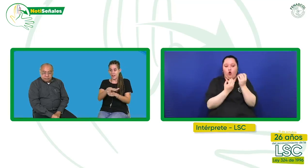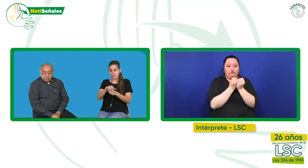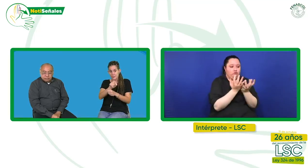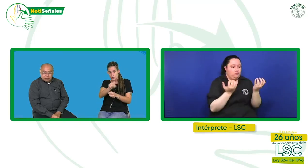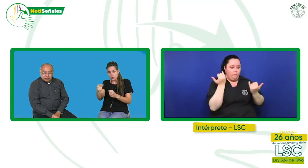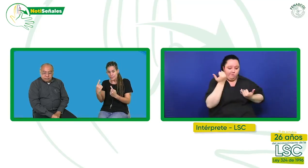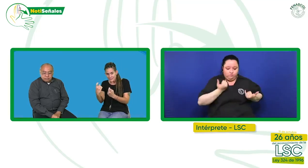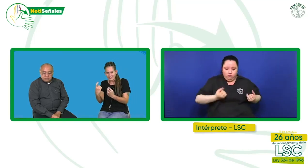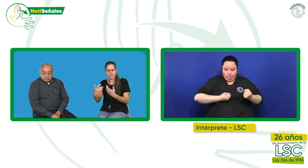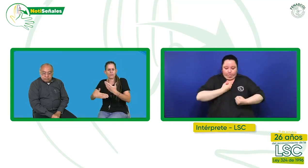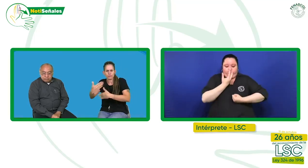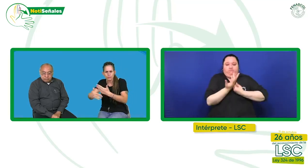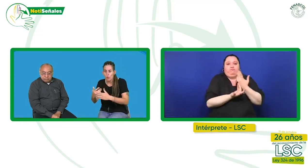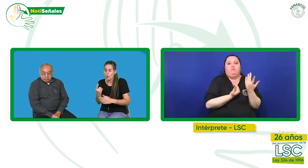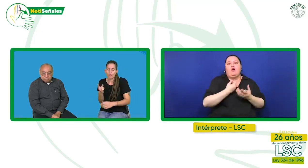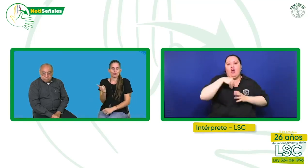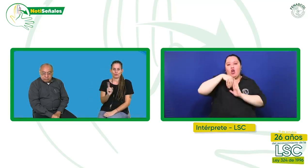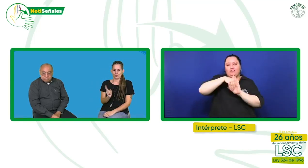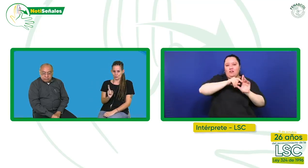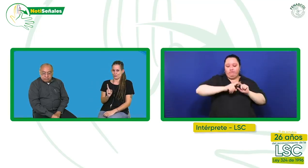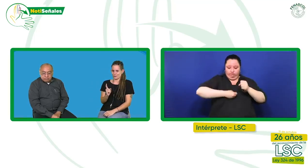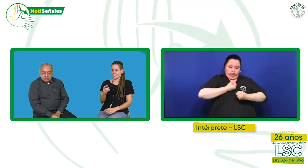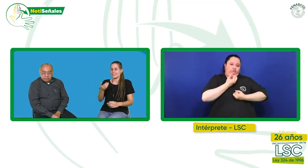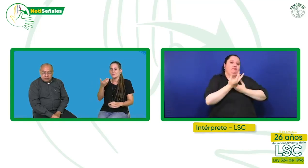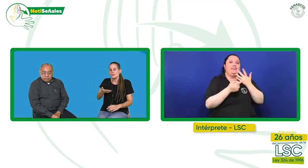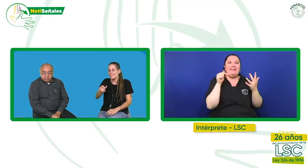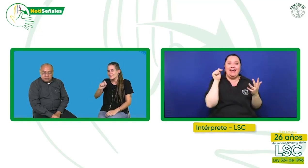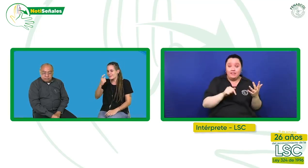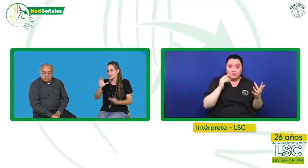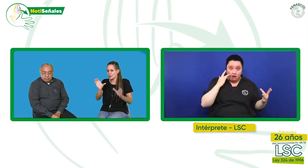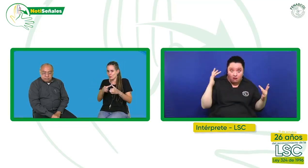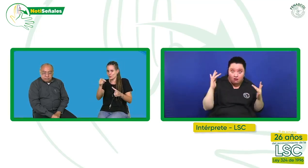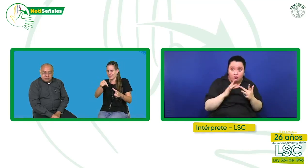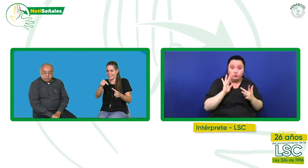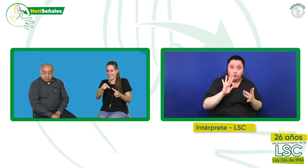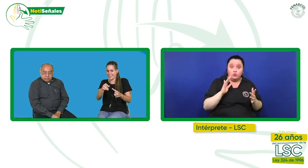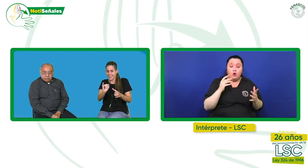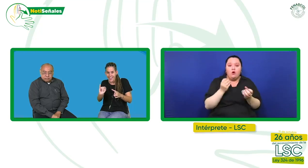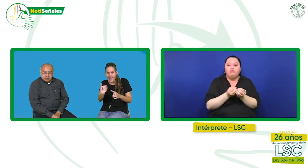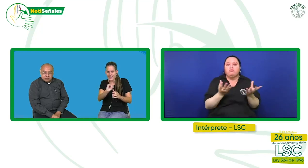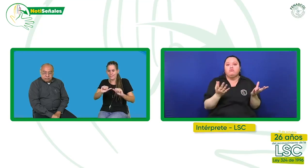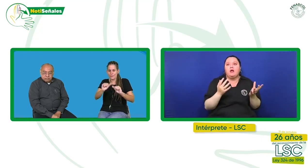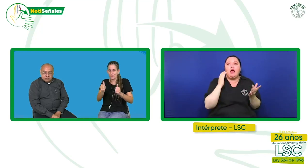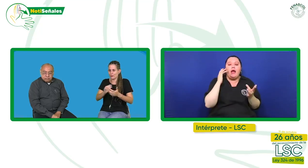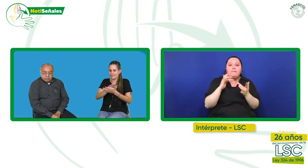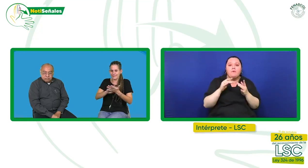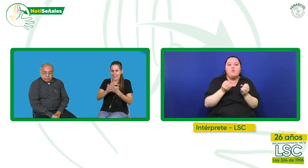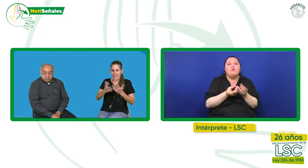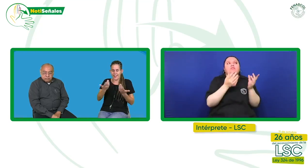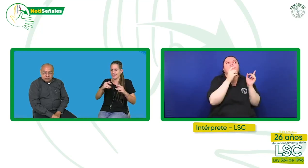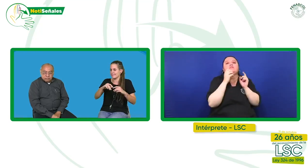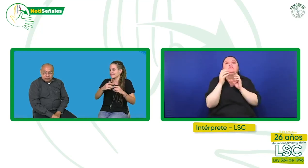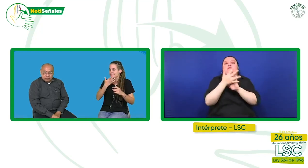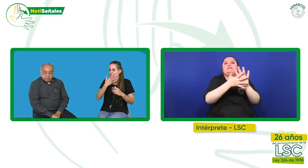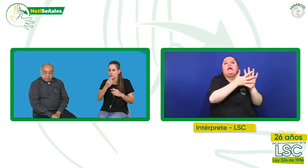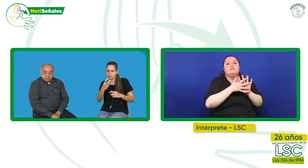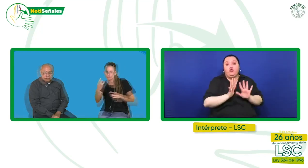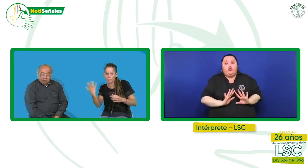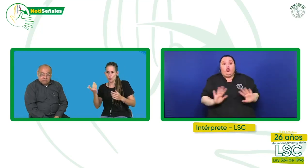expresar una variedad de contenidos que no dependen solamente de la cantidad del léxico. Lo importante es que esa generación de